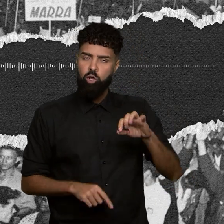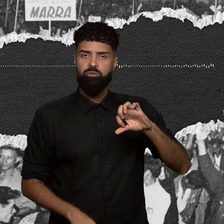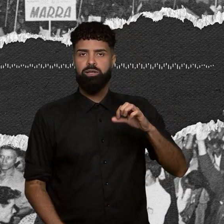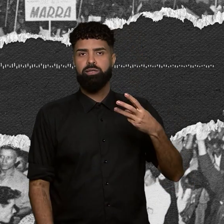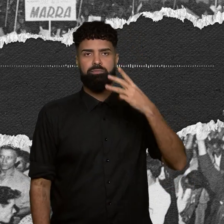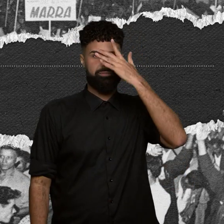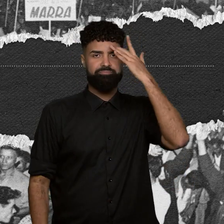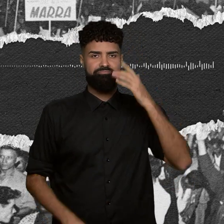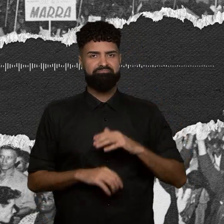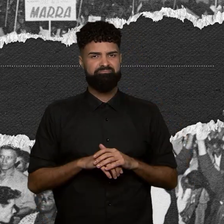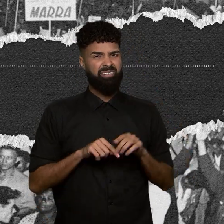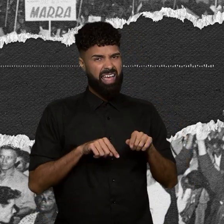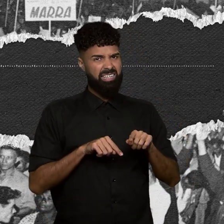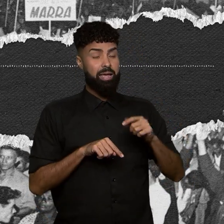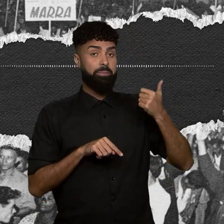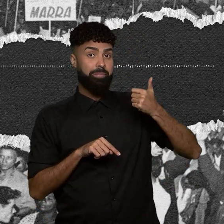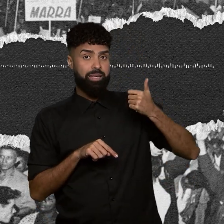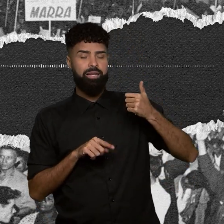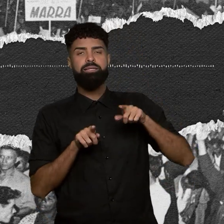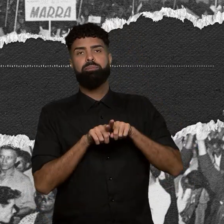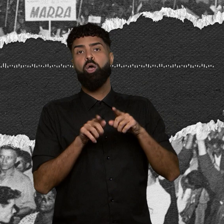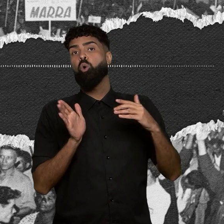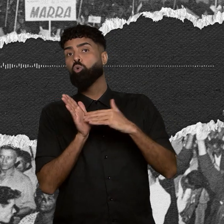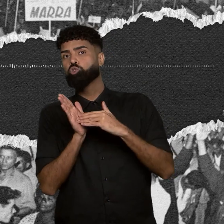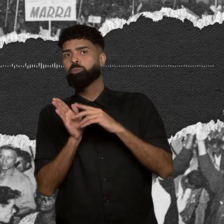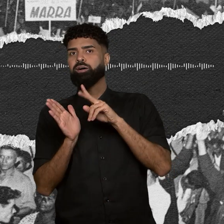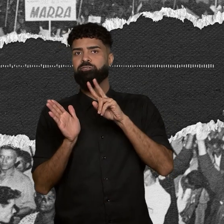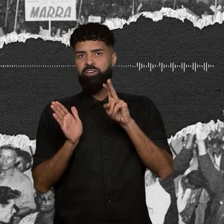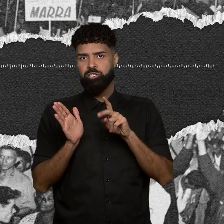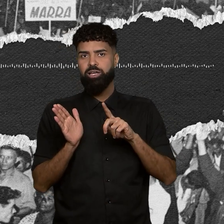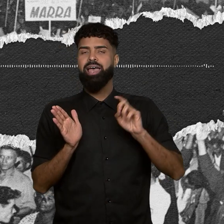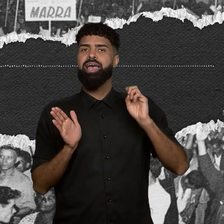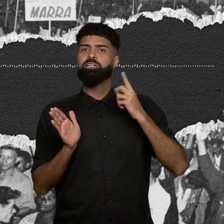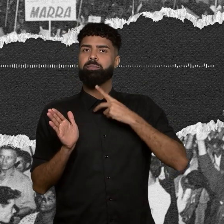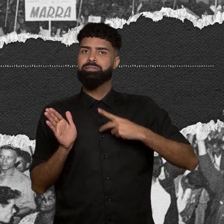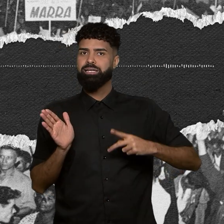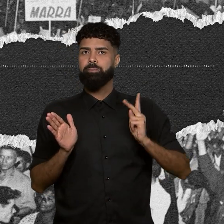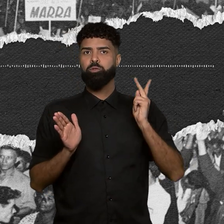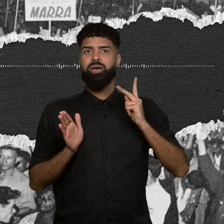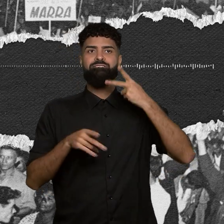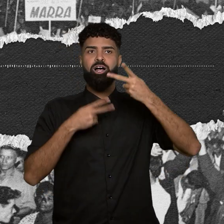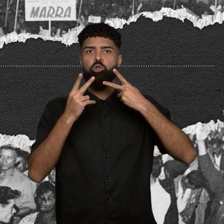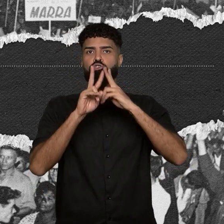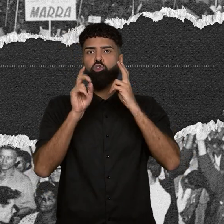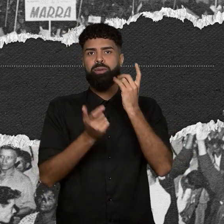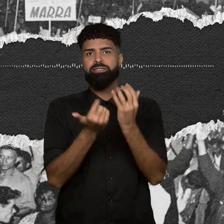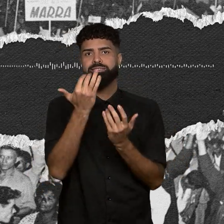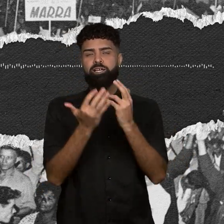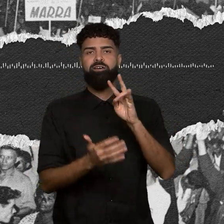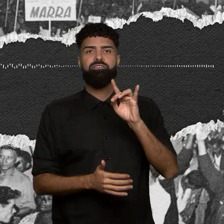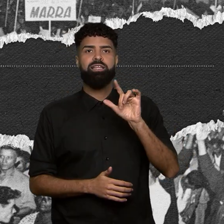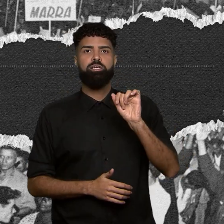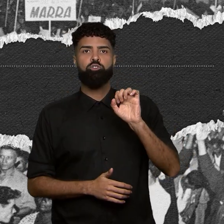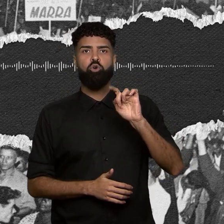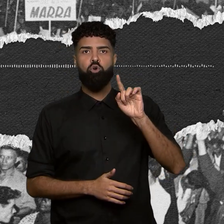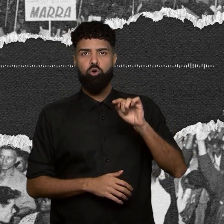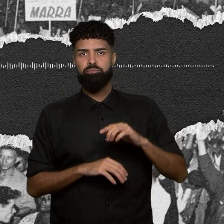a primeira e a última vez que o ex-presidente da Petrobras falou sobre o incêndio da Vila Socor. Infelizmente, a Assembleia